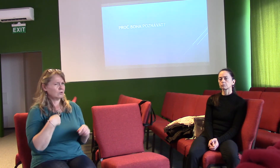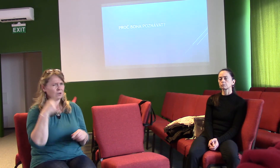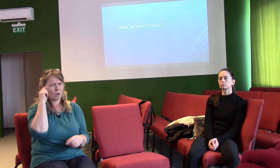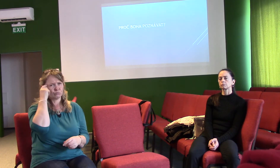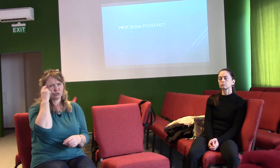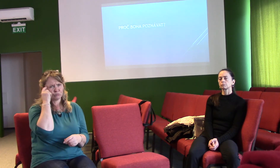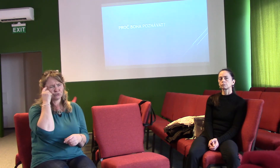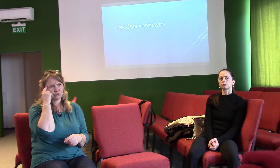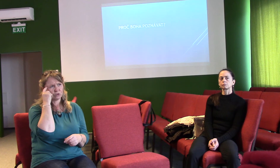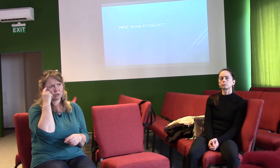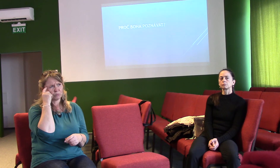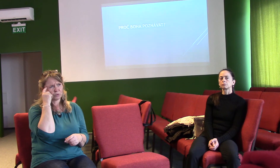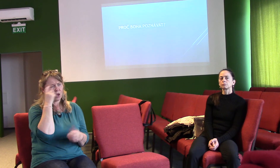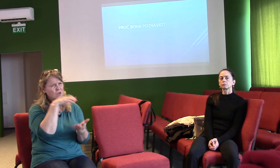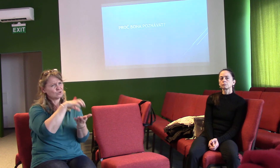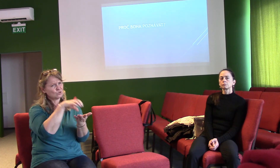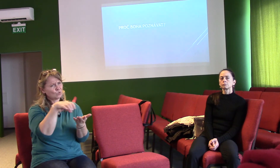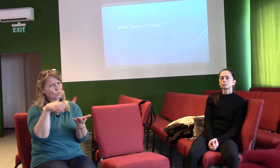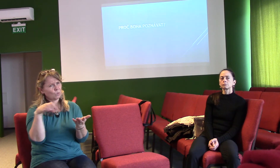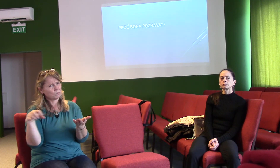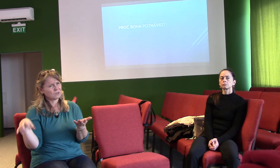takových pět kategorii lidí vůči...